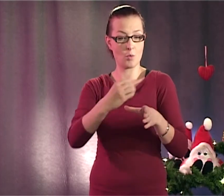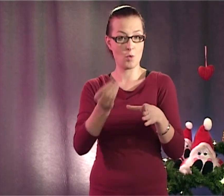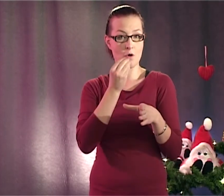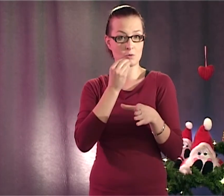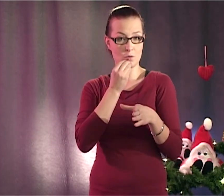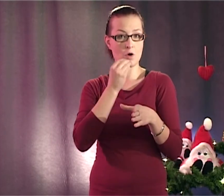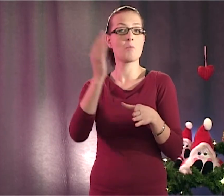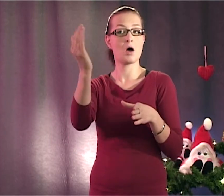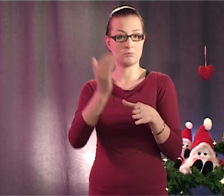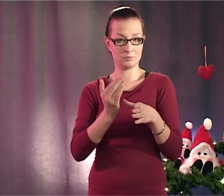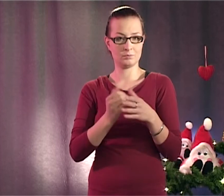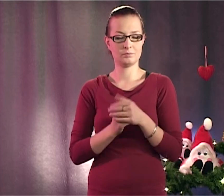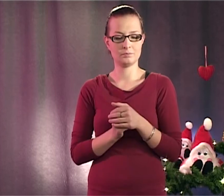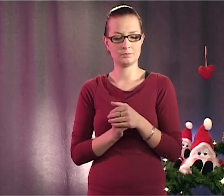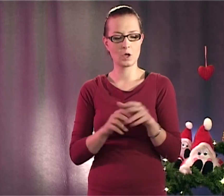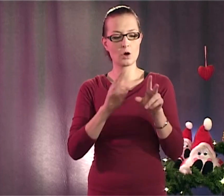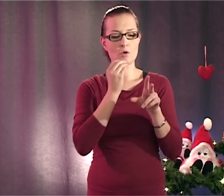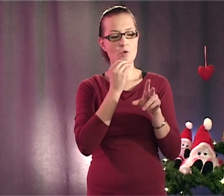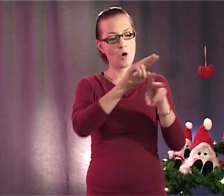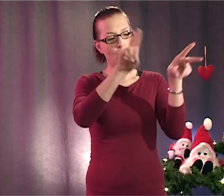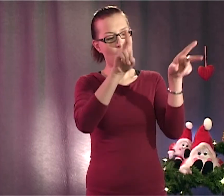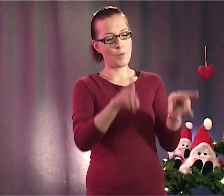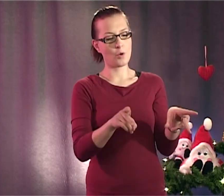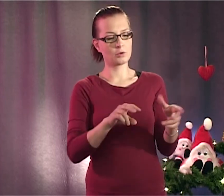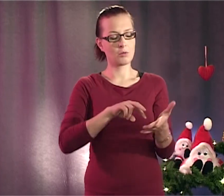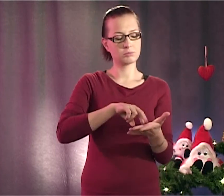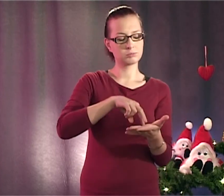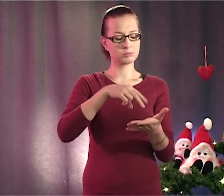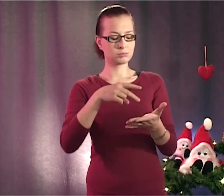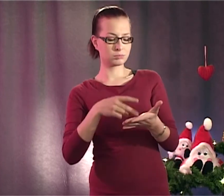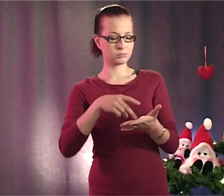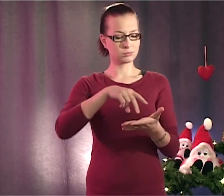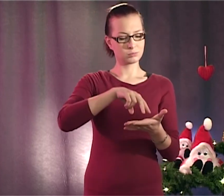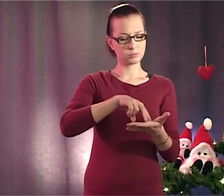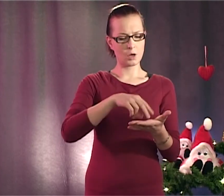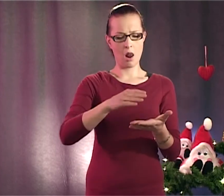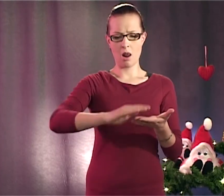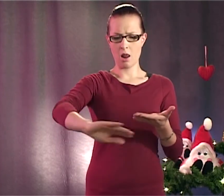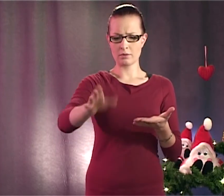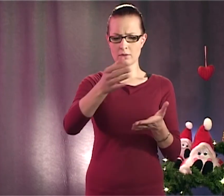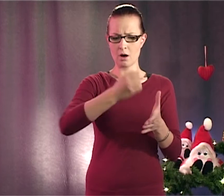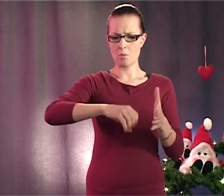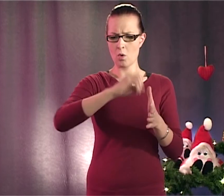Pukin kävelessä kohti ruokapöytää, hän liukastuu lattialle pudonneeseen puuroon.